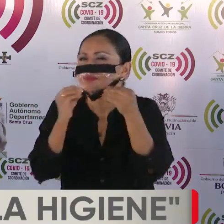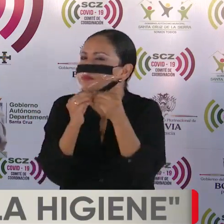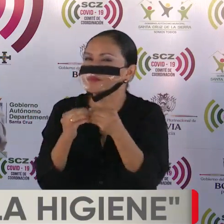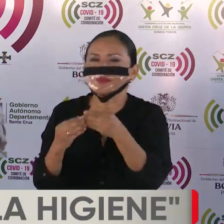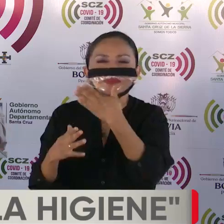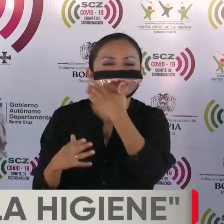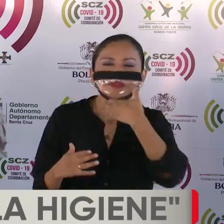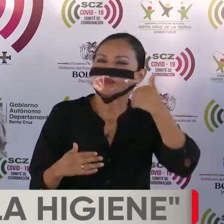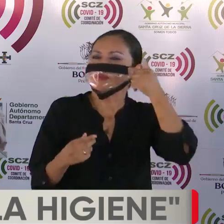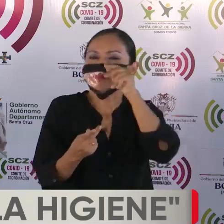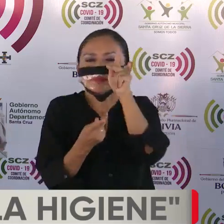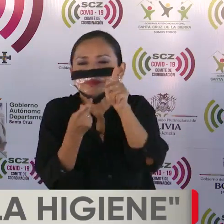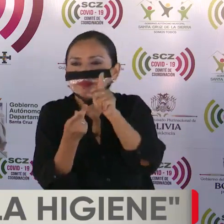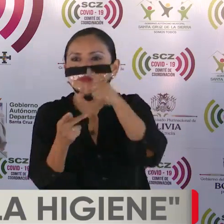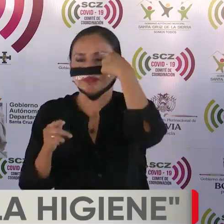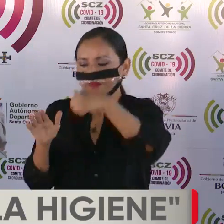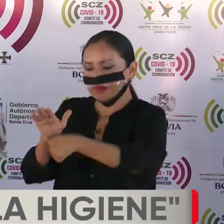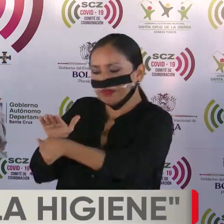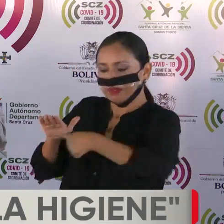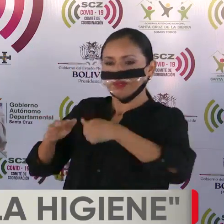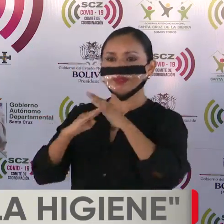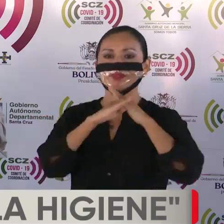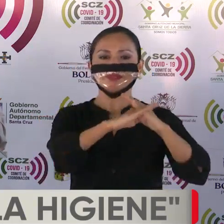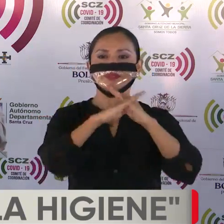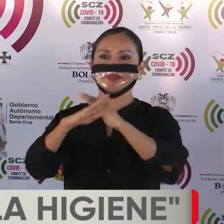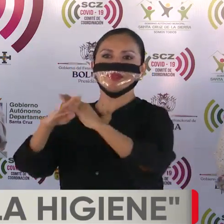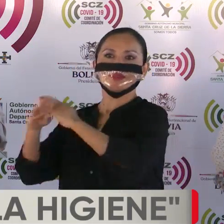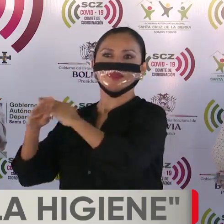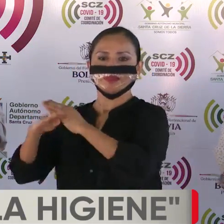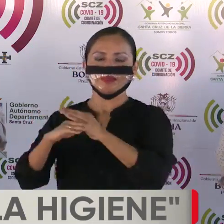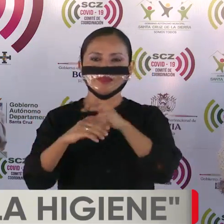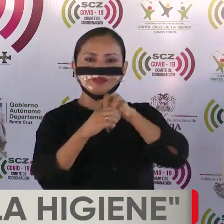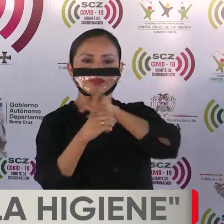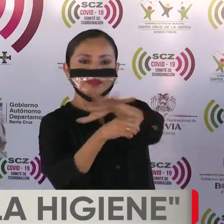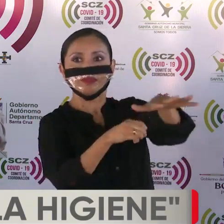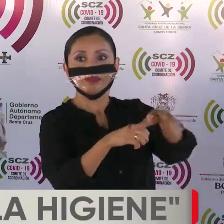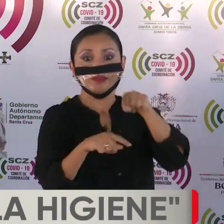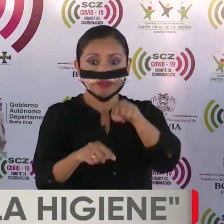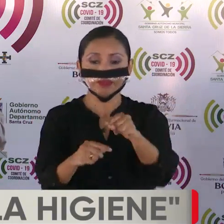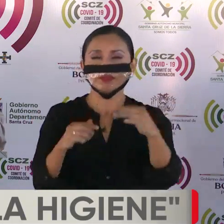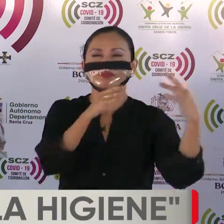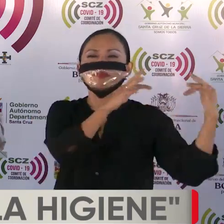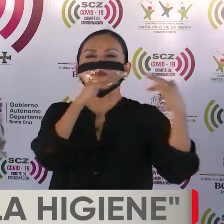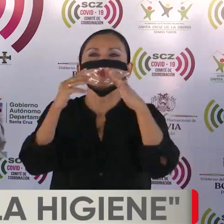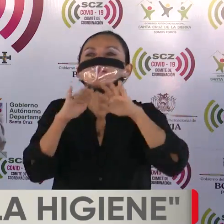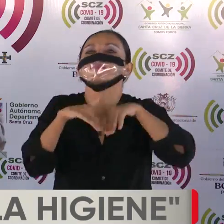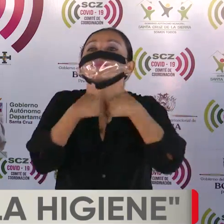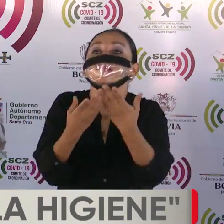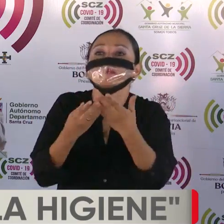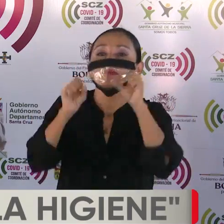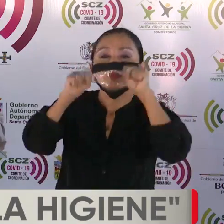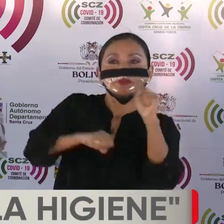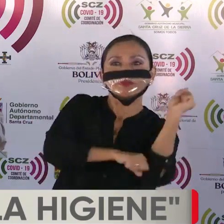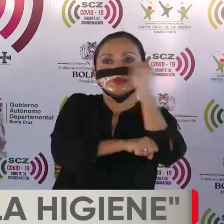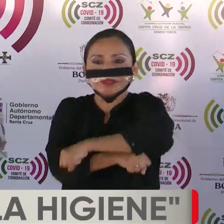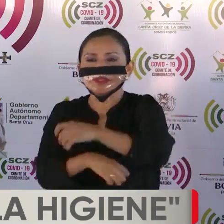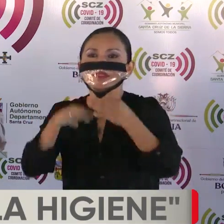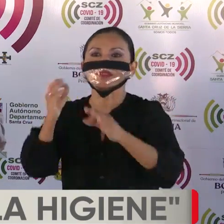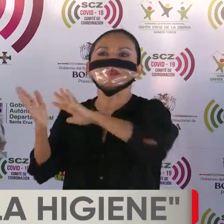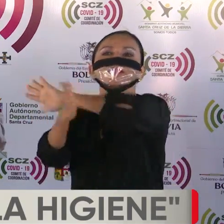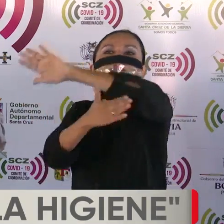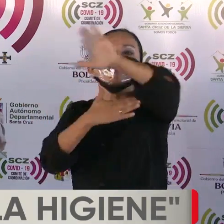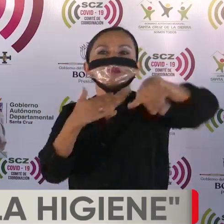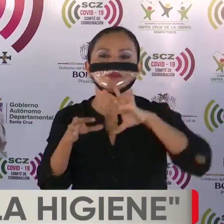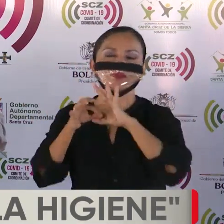luchar contra el contagio entre todos, colectivamente. Esta batalla solo la ganaremos si la luchamos